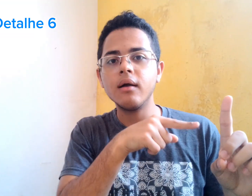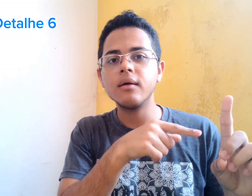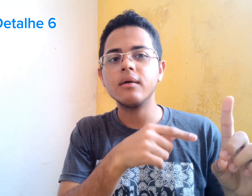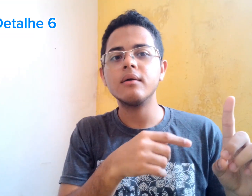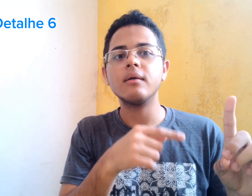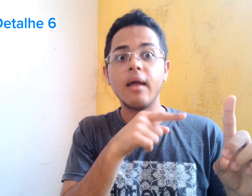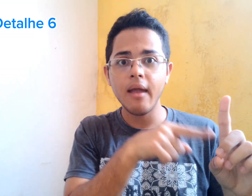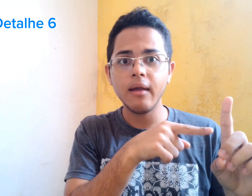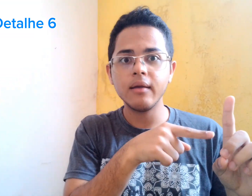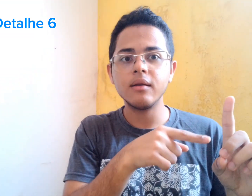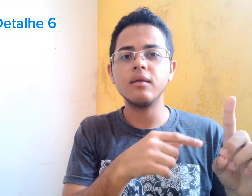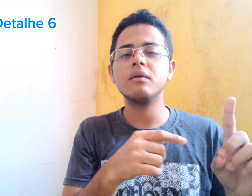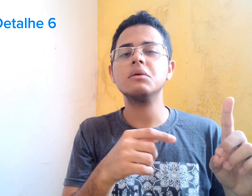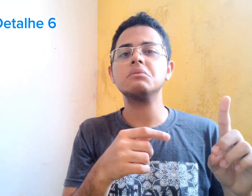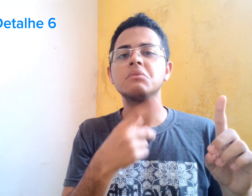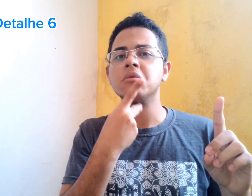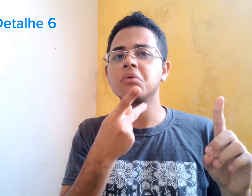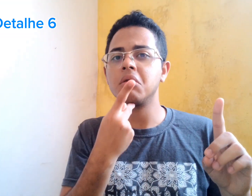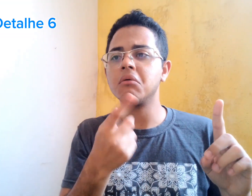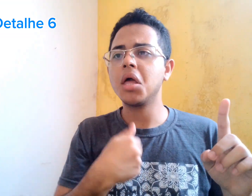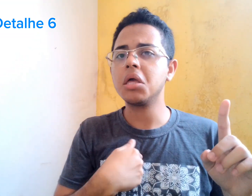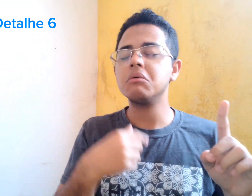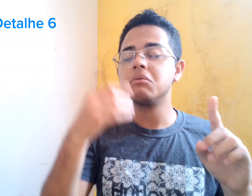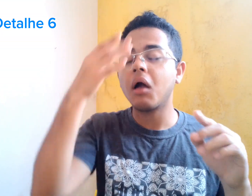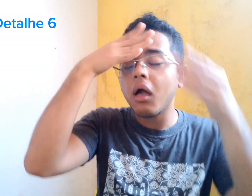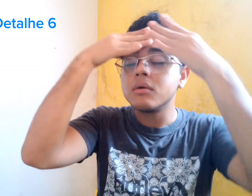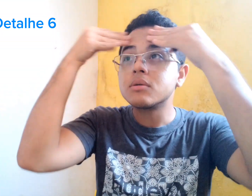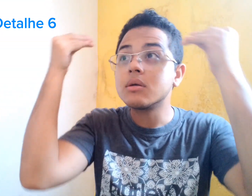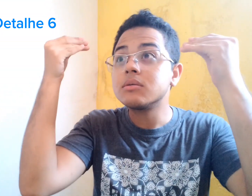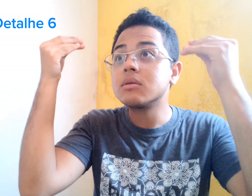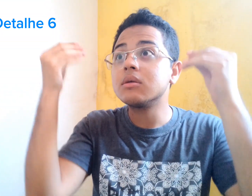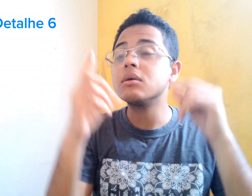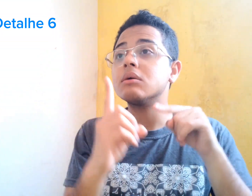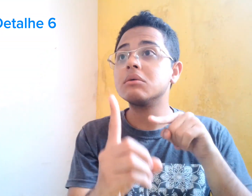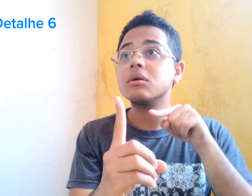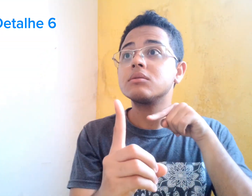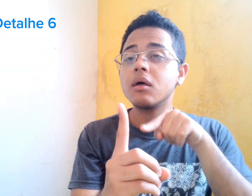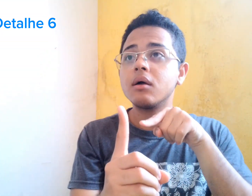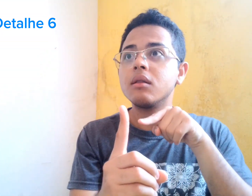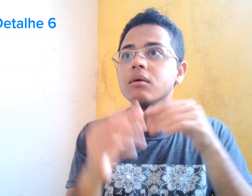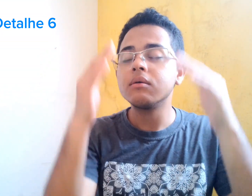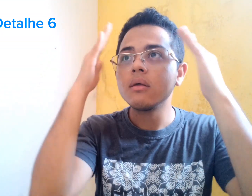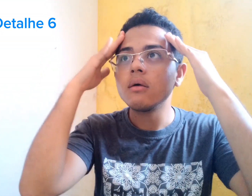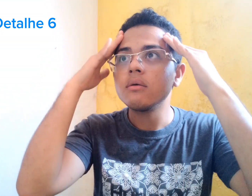E lembrou que tinha esquecido dela. Ficou admirado porque tinha esquecido dela.